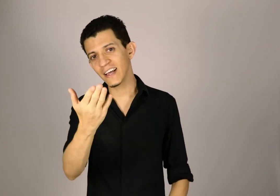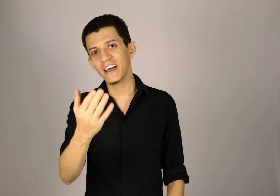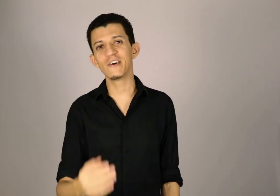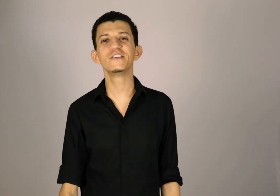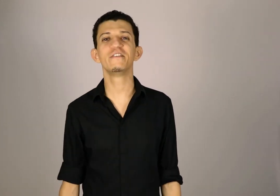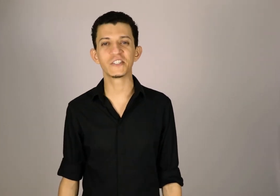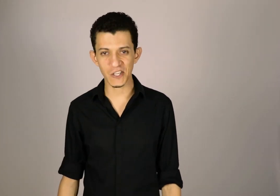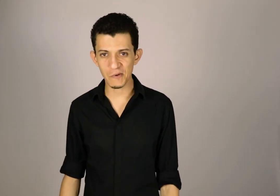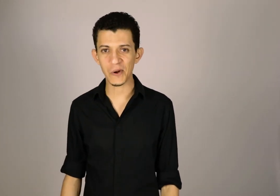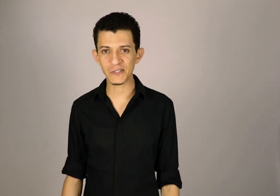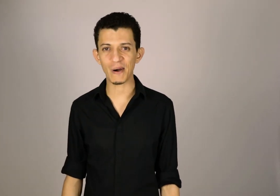Eu te vejo em nossa próxima aula.